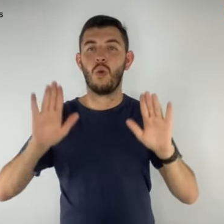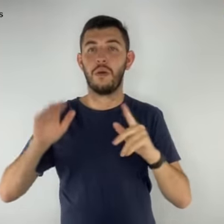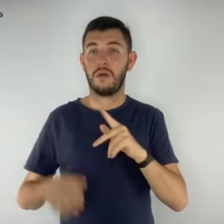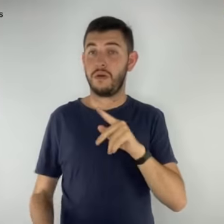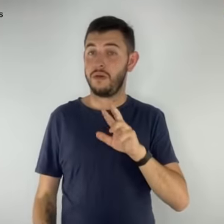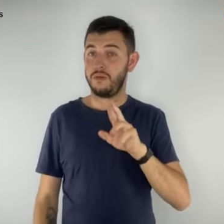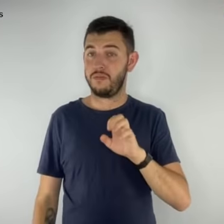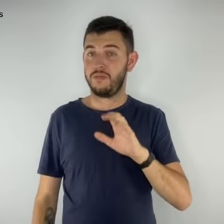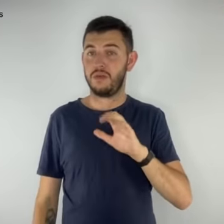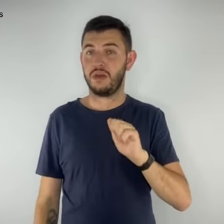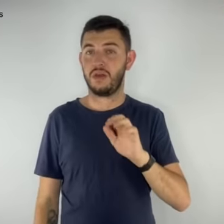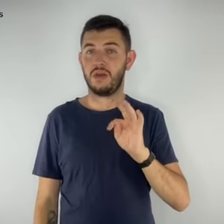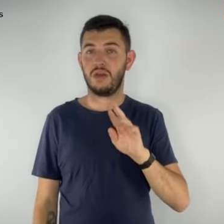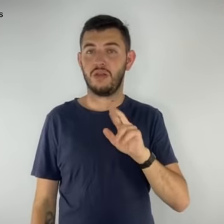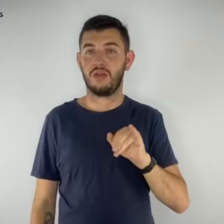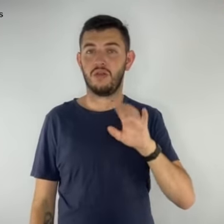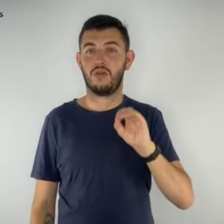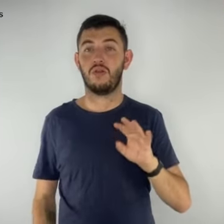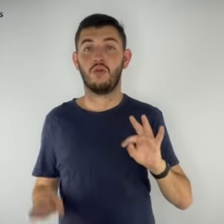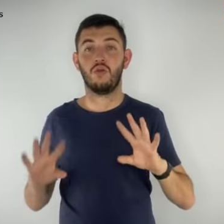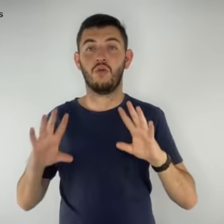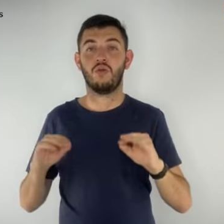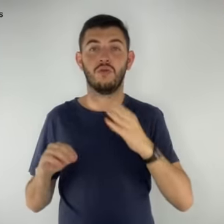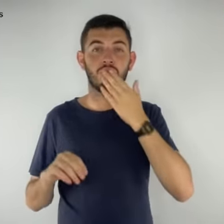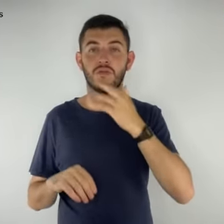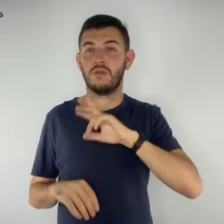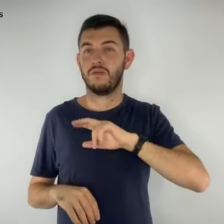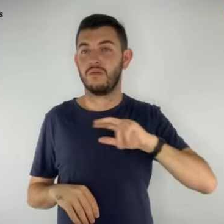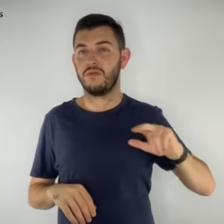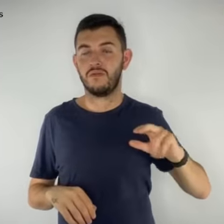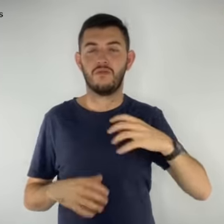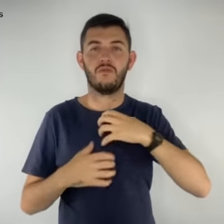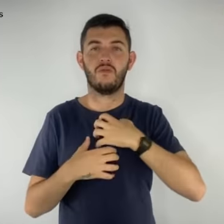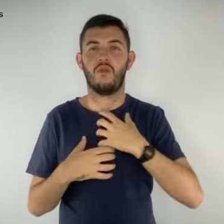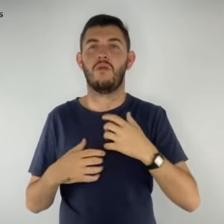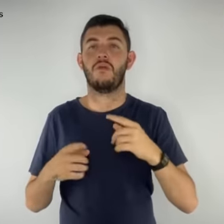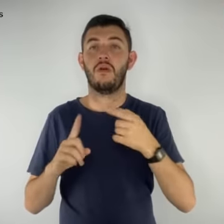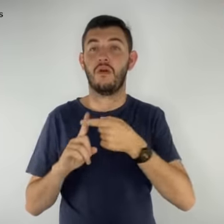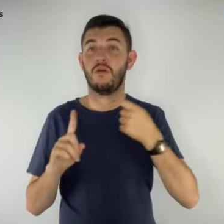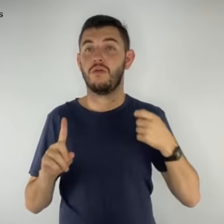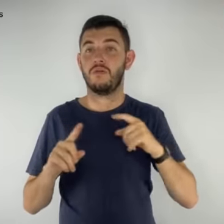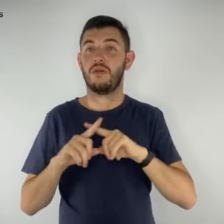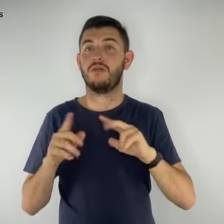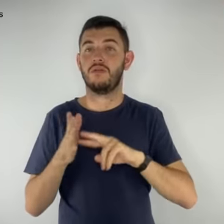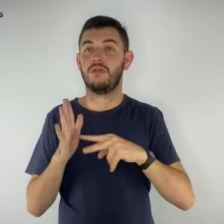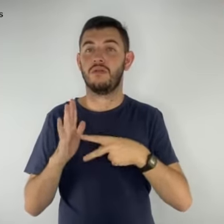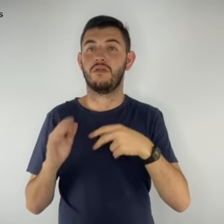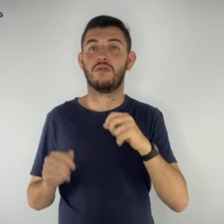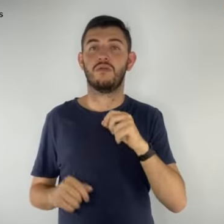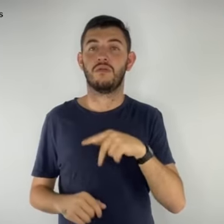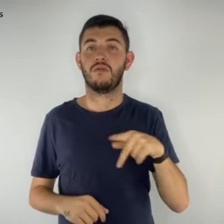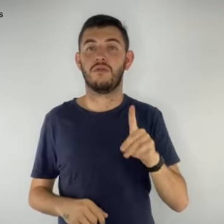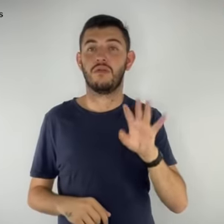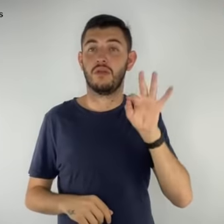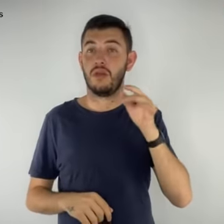Além de todas as modalidades de golpe, o Simpro alerta sobre a venda dos precatórios.